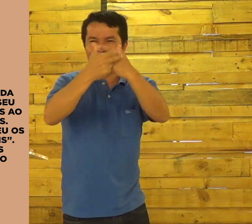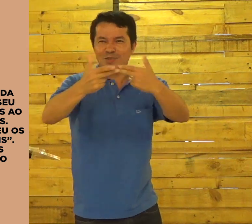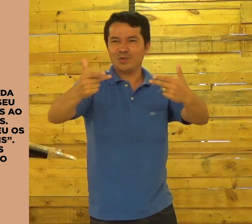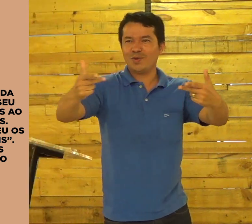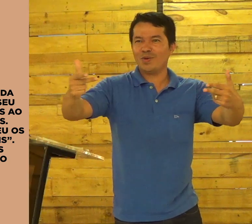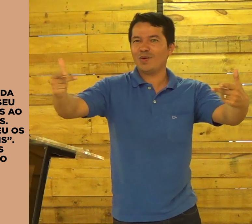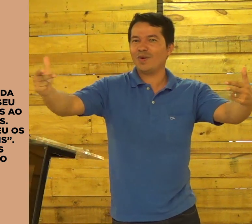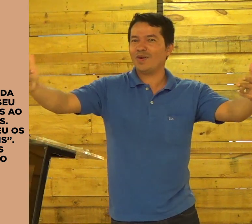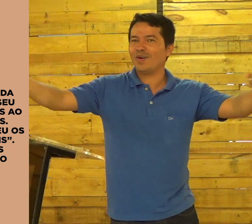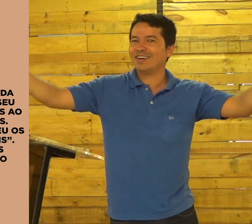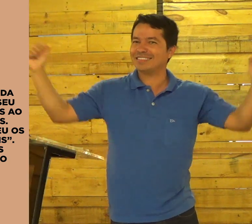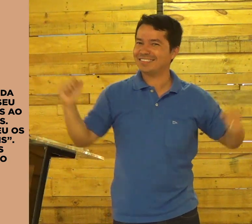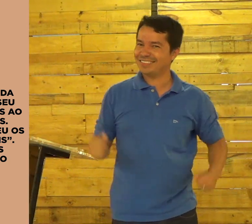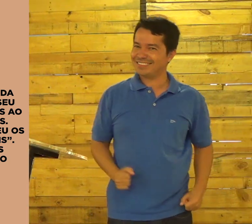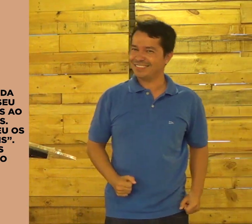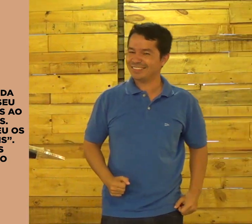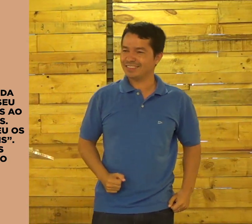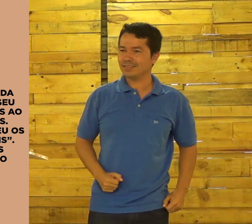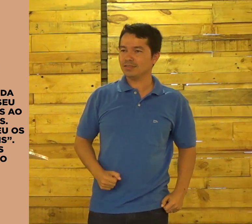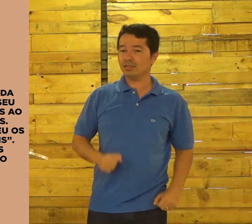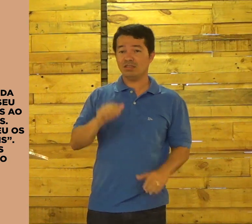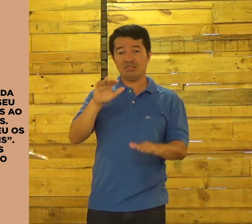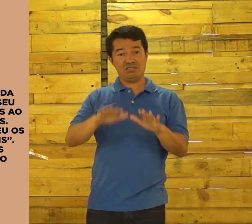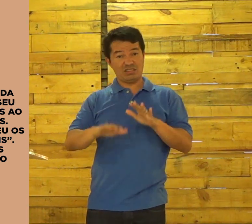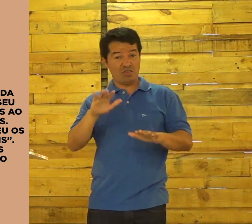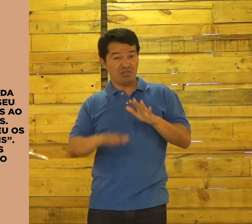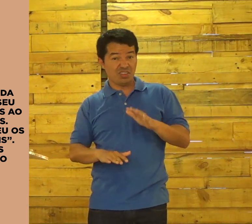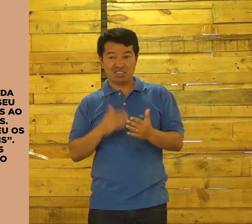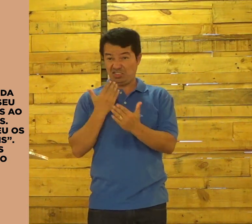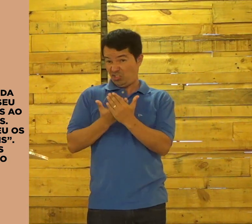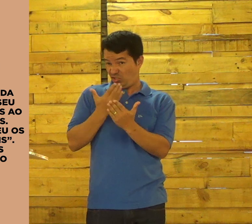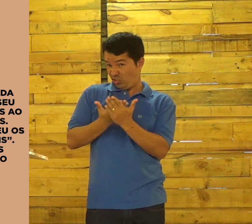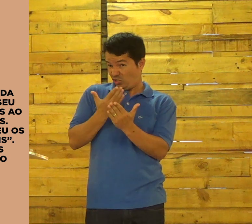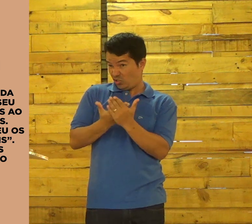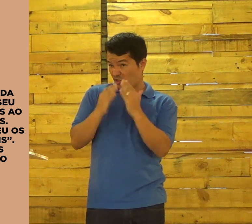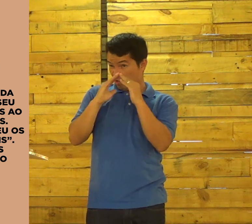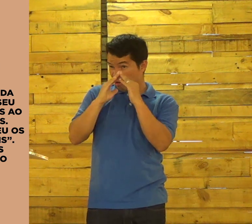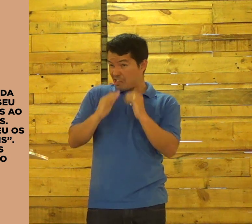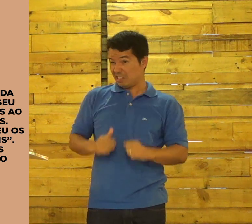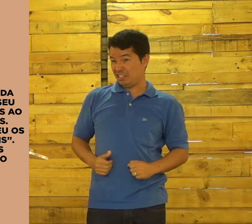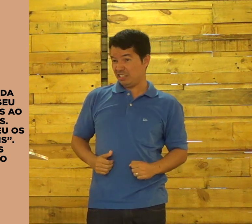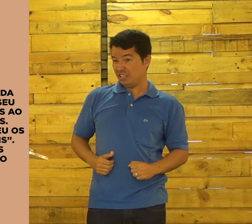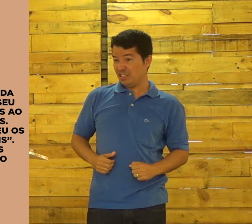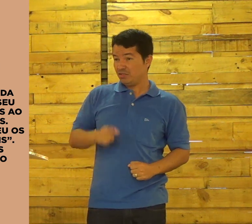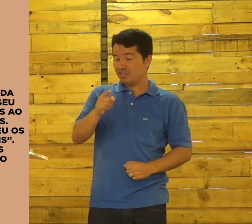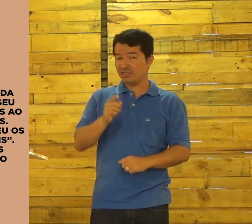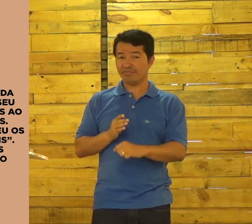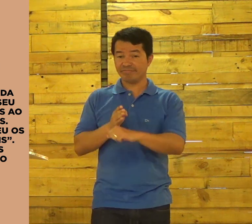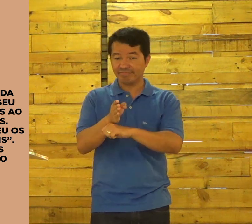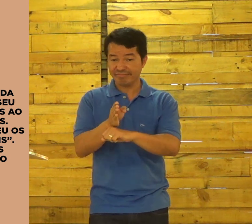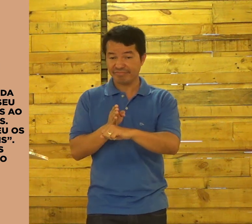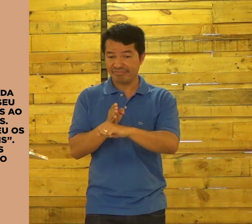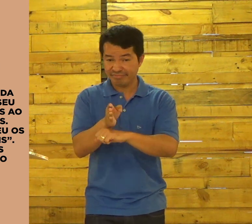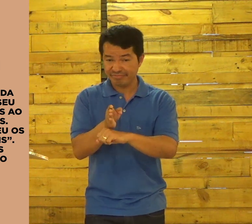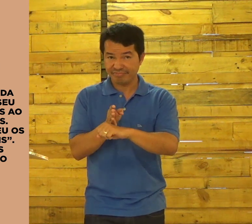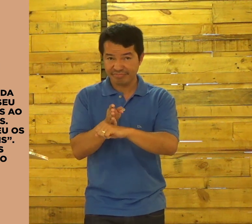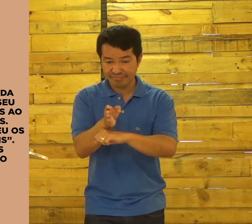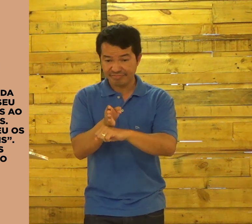você aprenda sobre as coisas mais importantes. Mas você vai estudar só quando